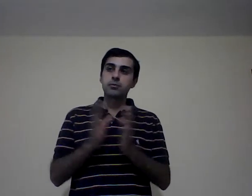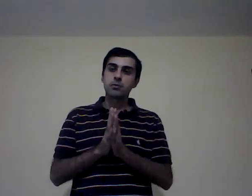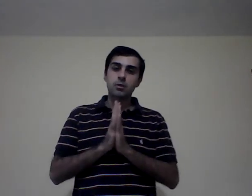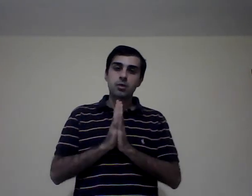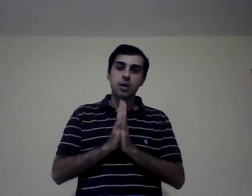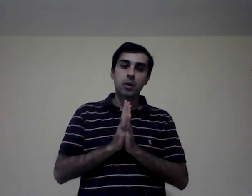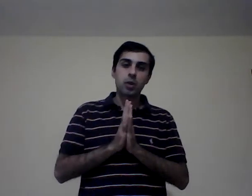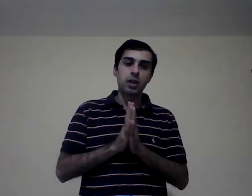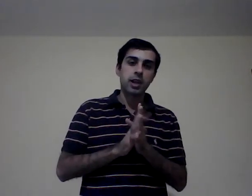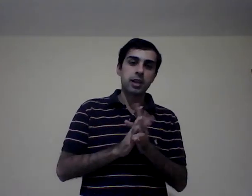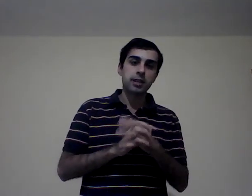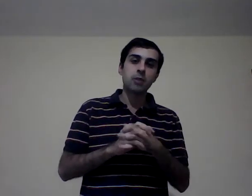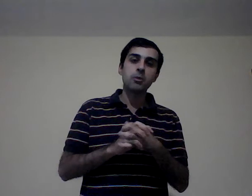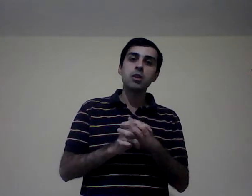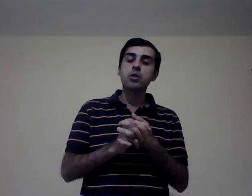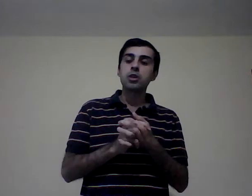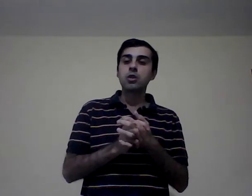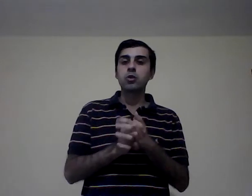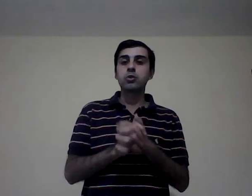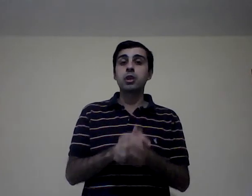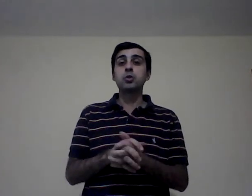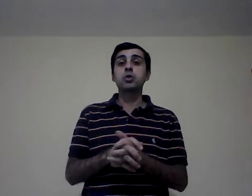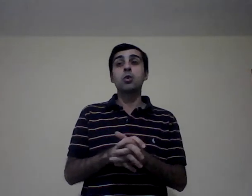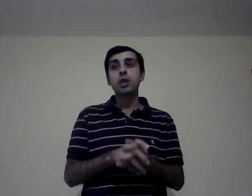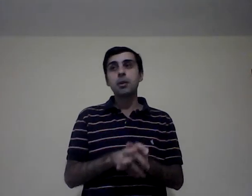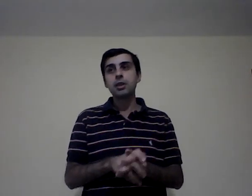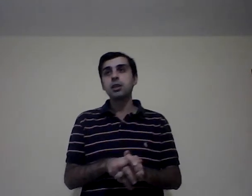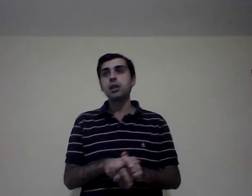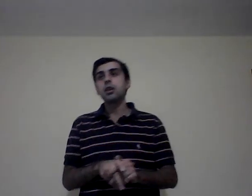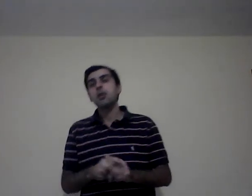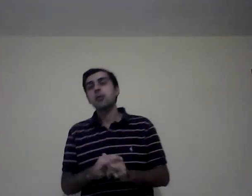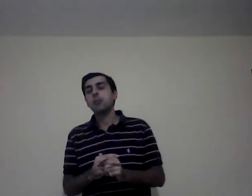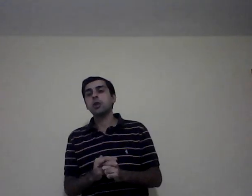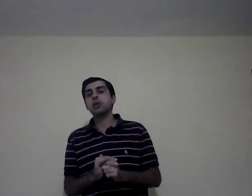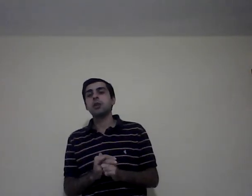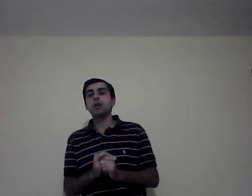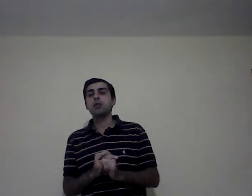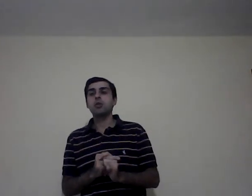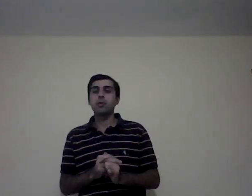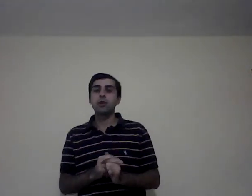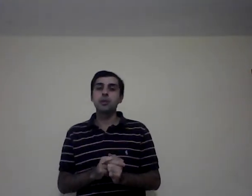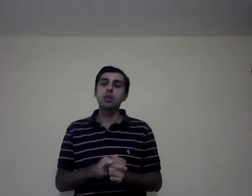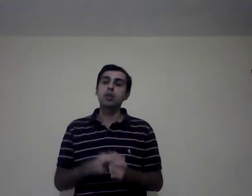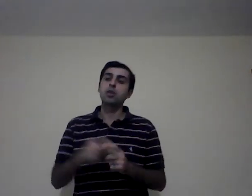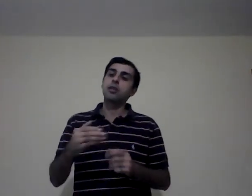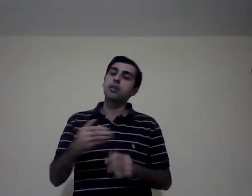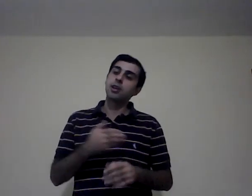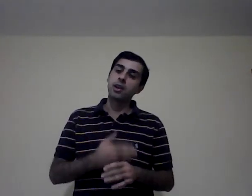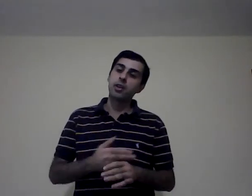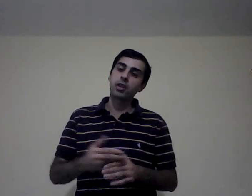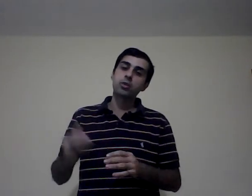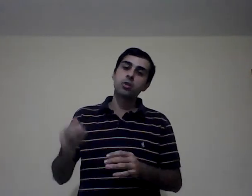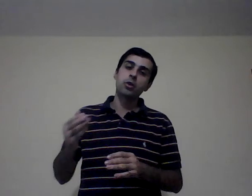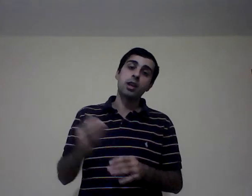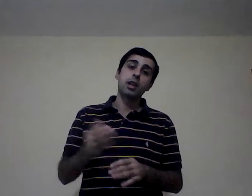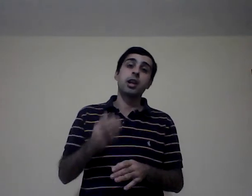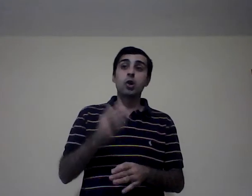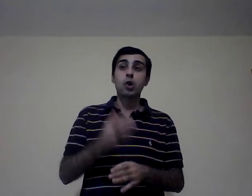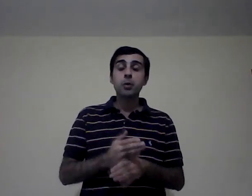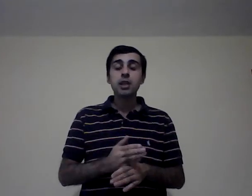Espero que les haya servido, y nos encontramos seguramente por este medio nuevamente con el resto de economía